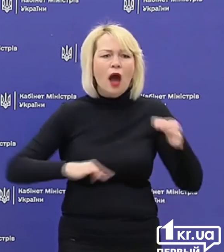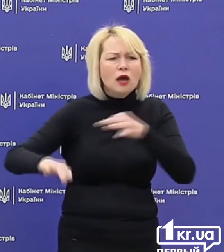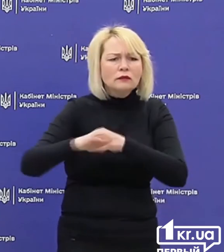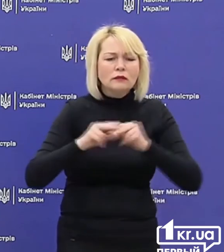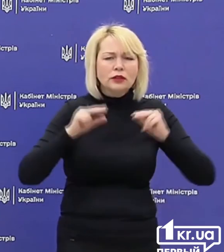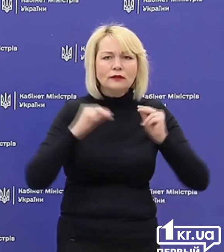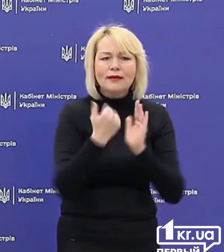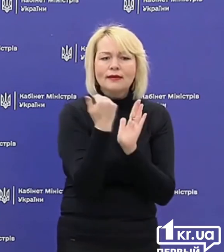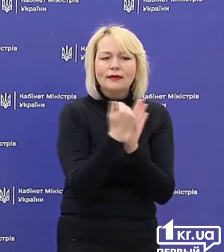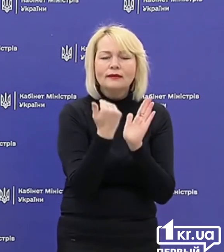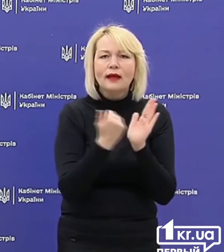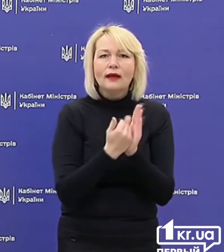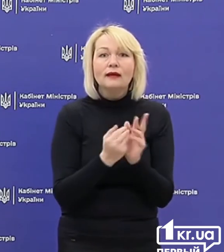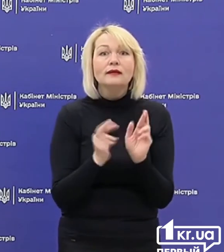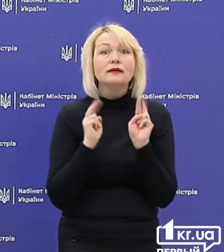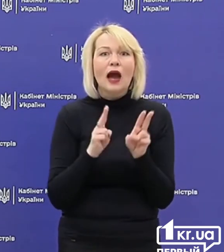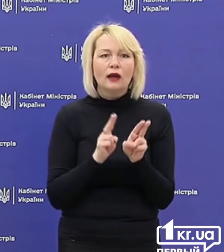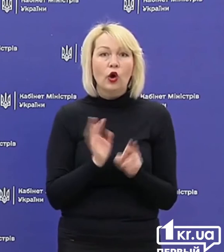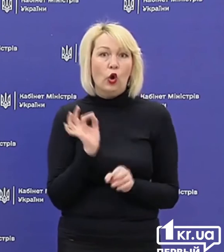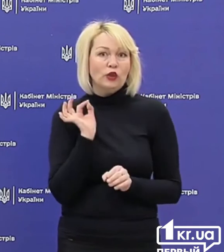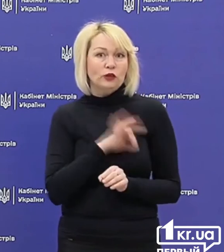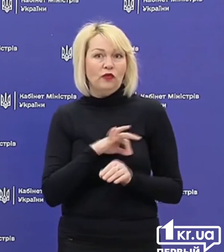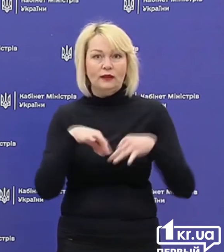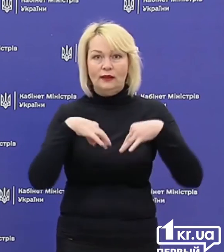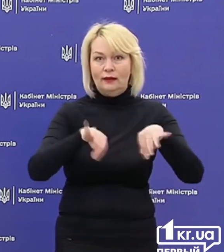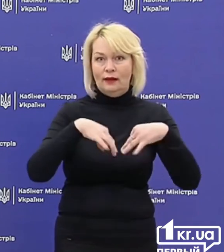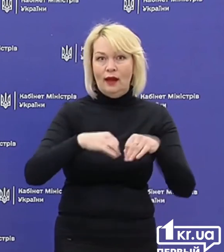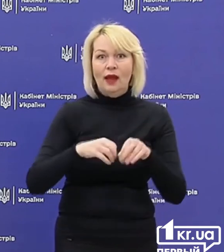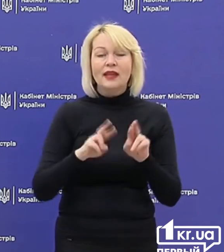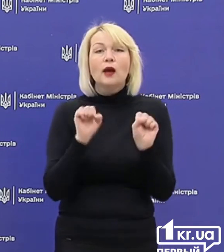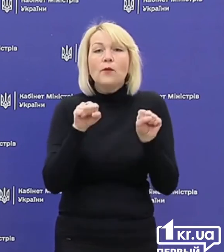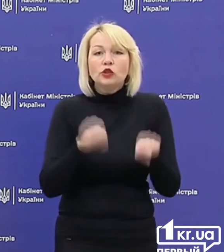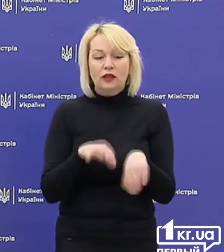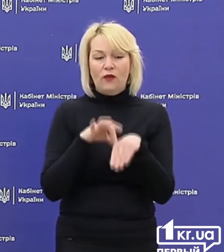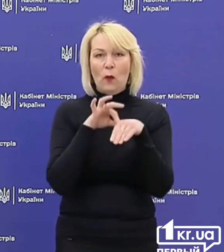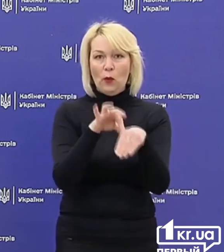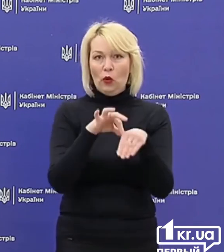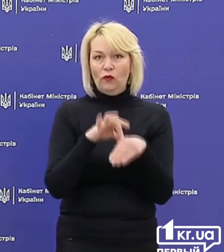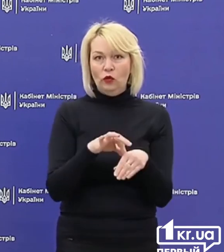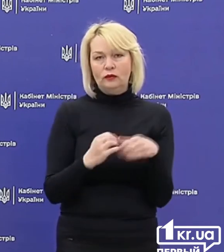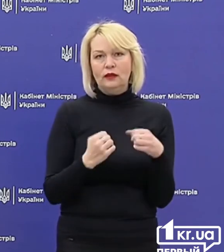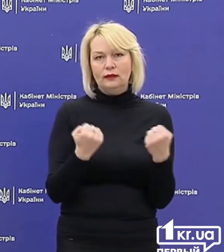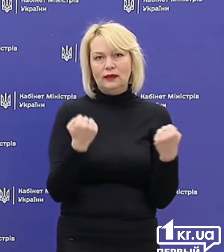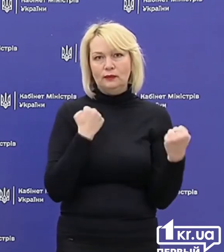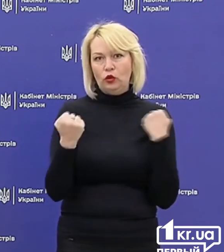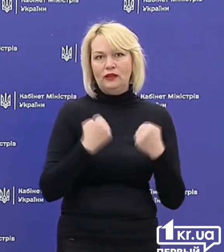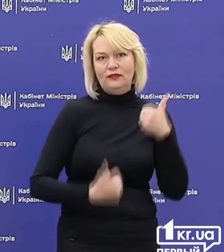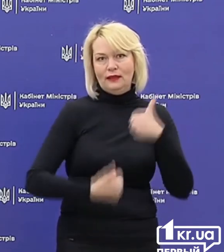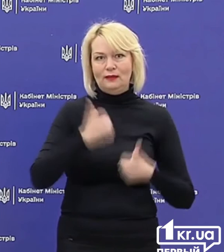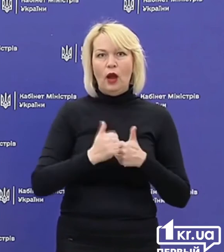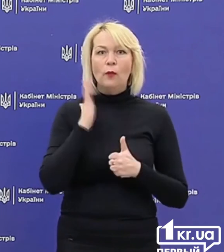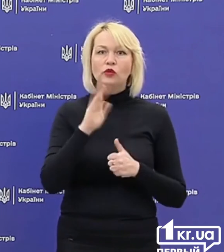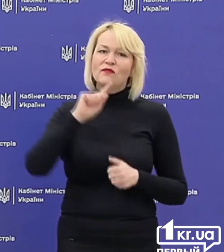чіткі критерії, як саме користуватися транспортом, або як саме можливо проводити ці спортивні змагання. Ми будемо